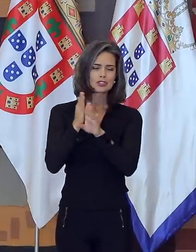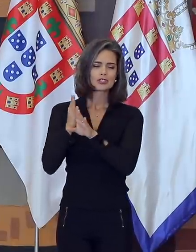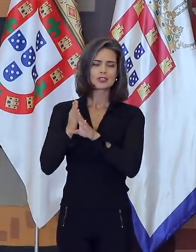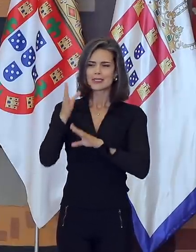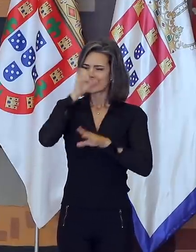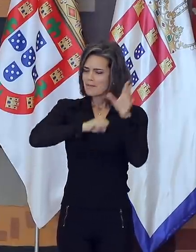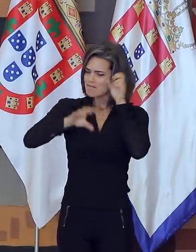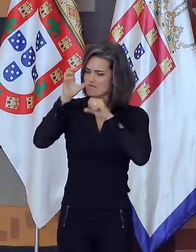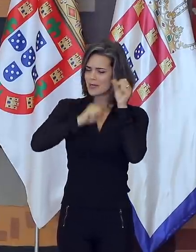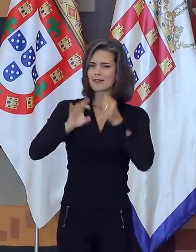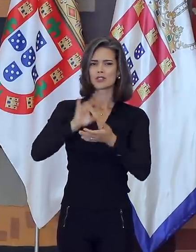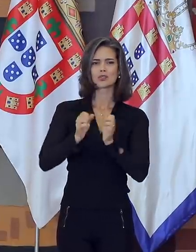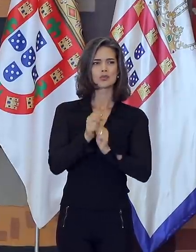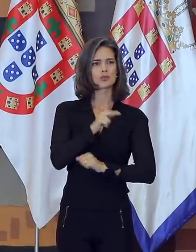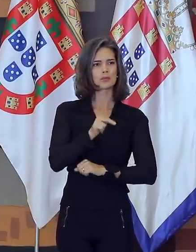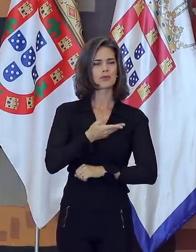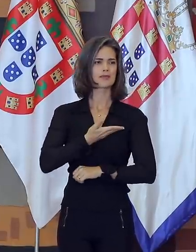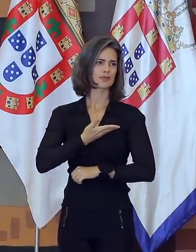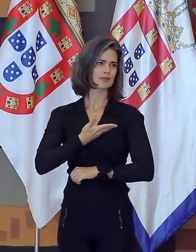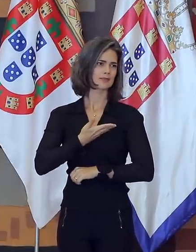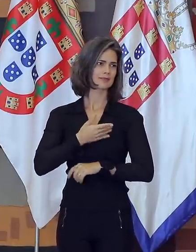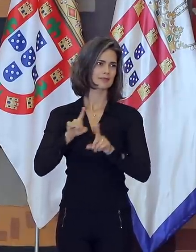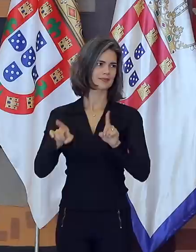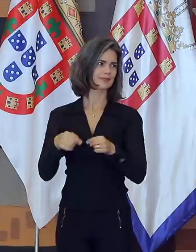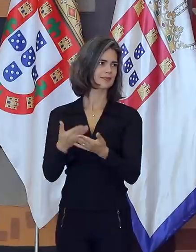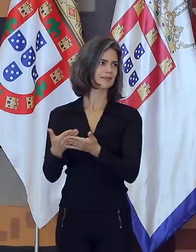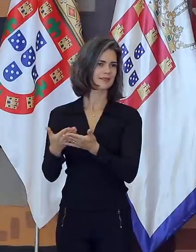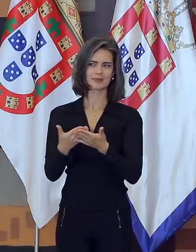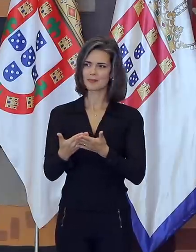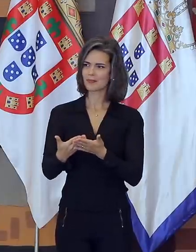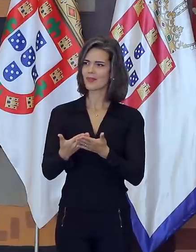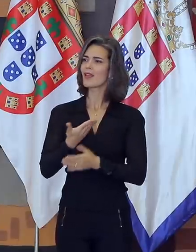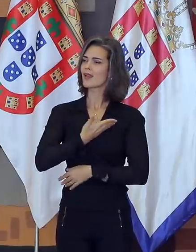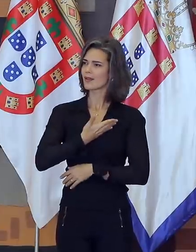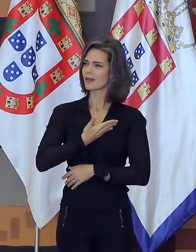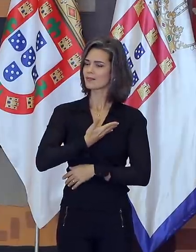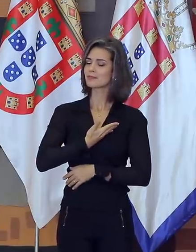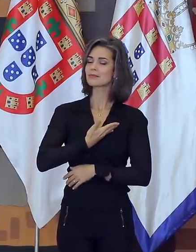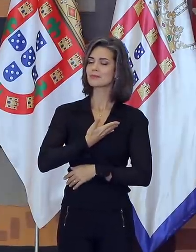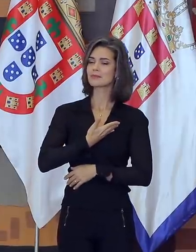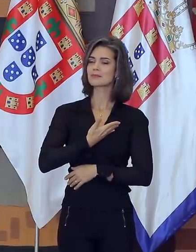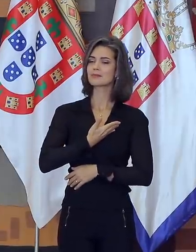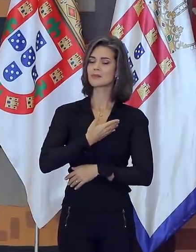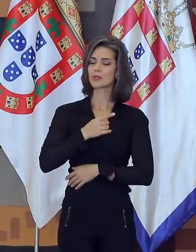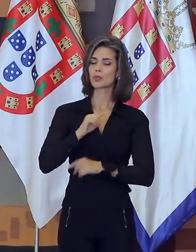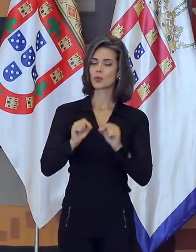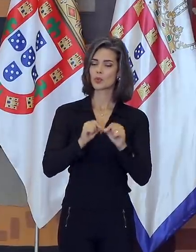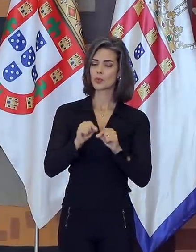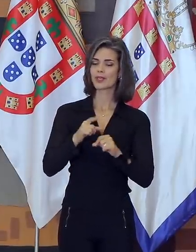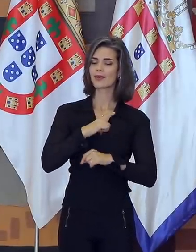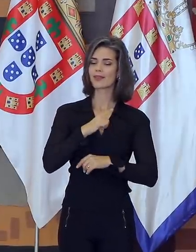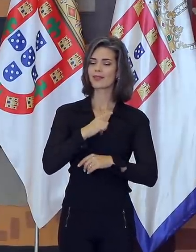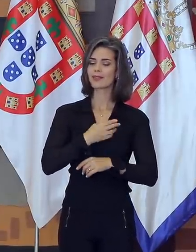intenso com professores e colegas de turma. Colegas que, para nossa maior riqueza, têm de realidades geográficas e